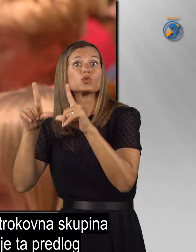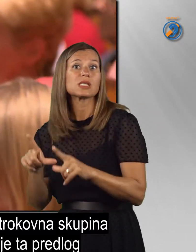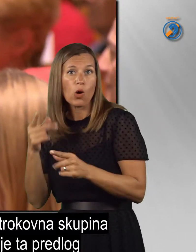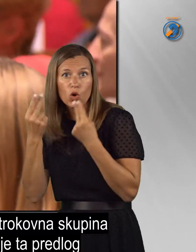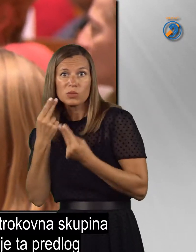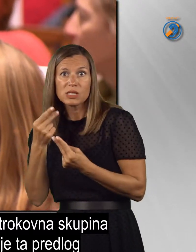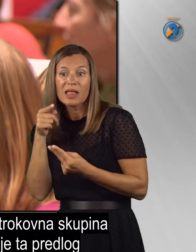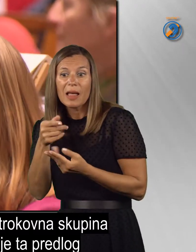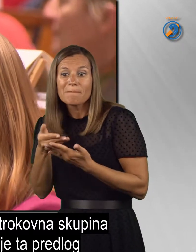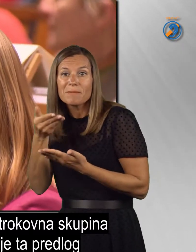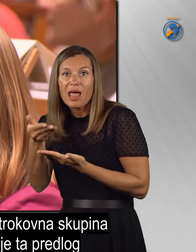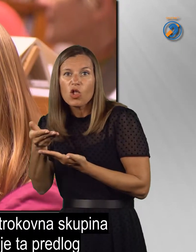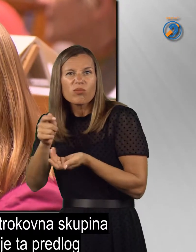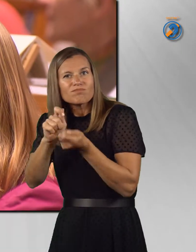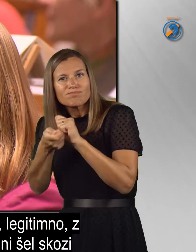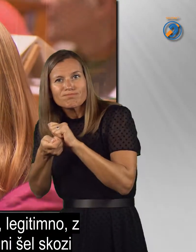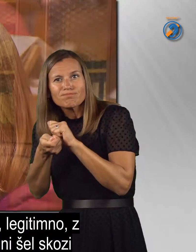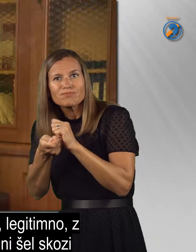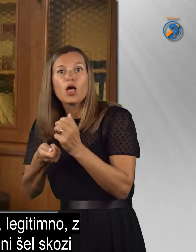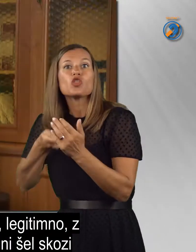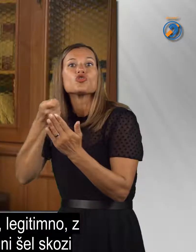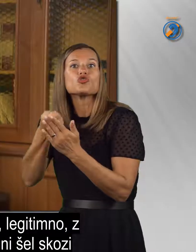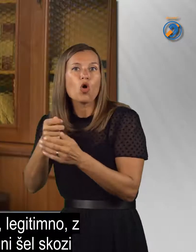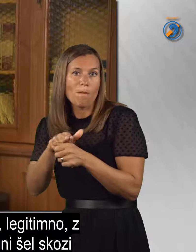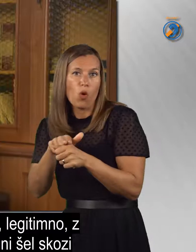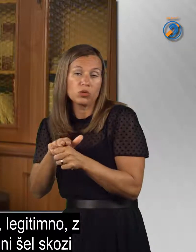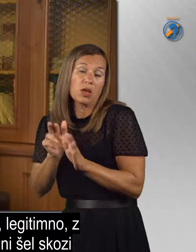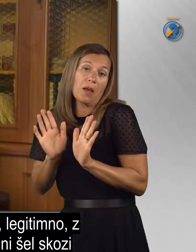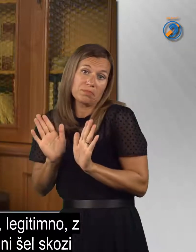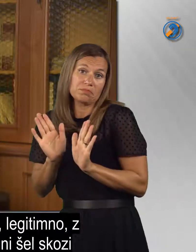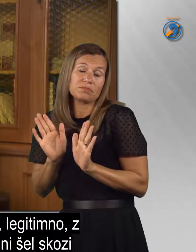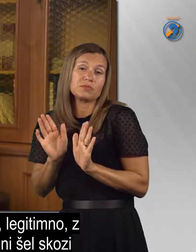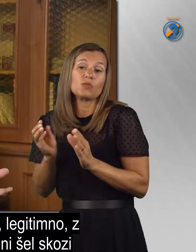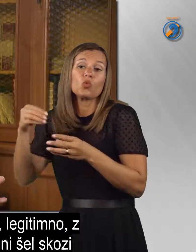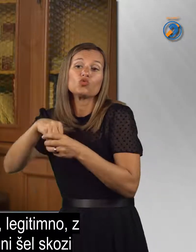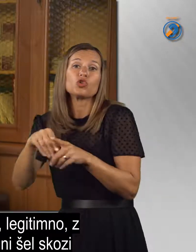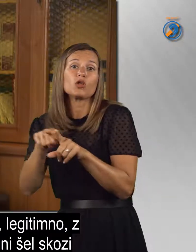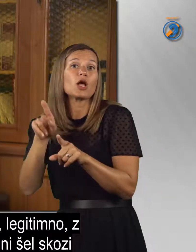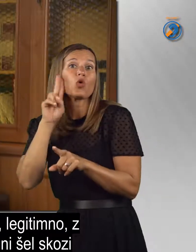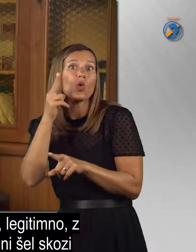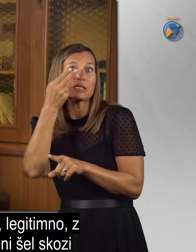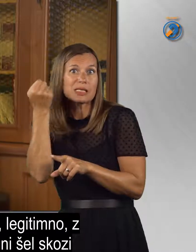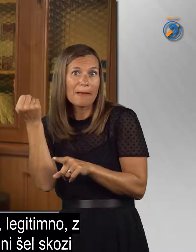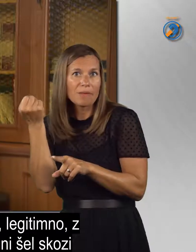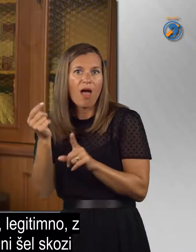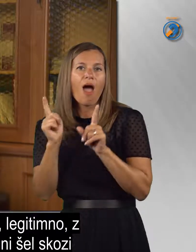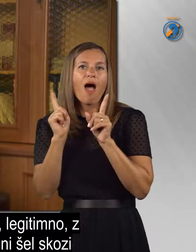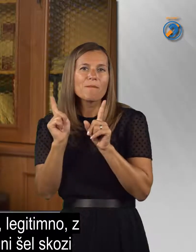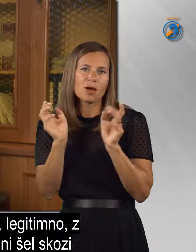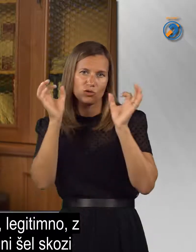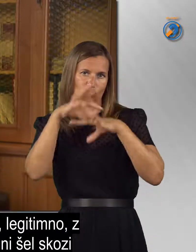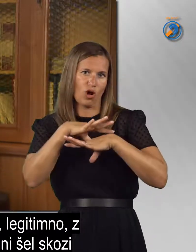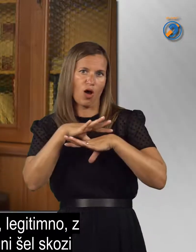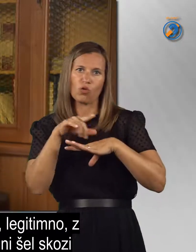ustavne komisije pa je ta predlog malenkost dopolnila, legitimno, z gluho slepimi,